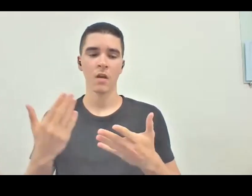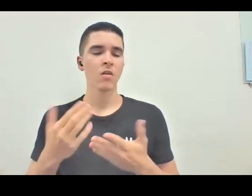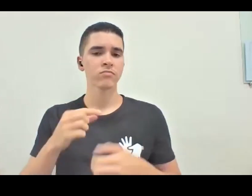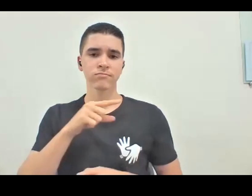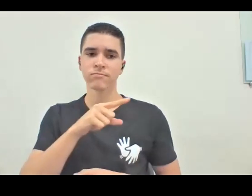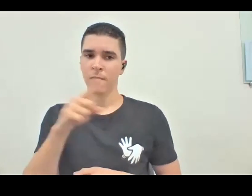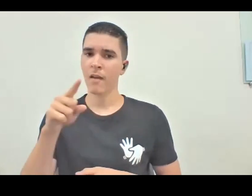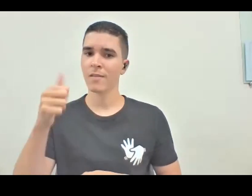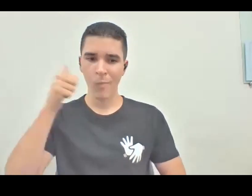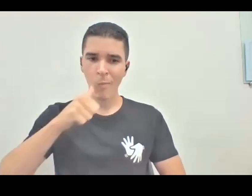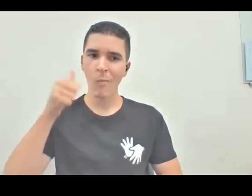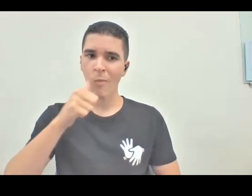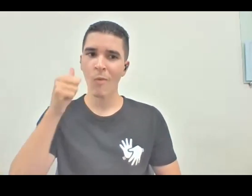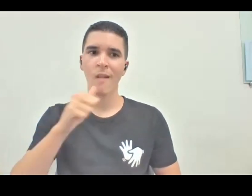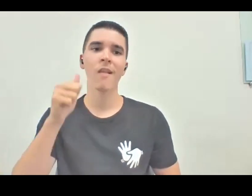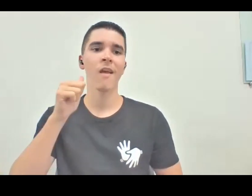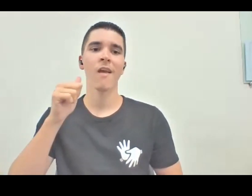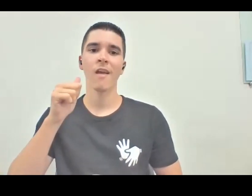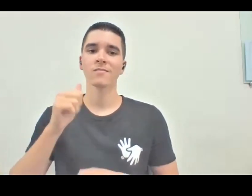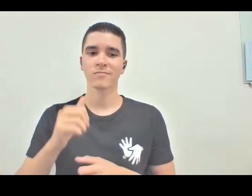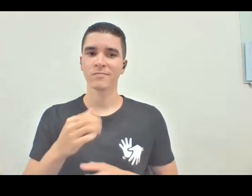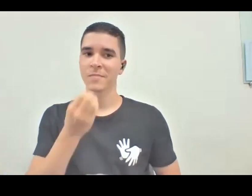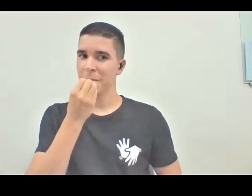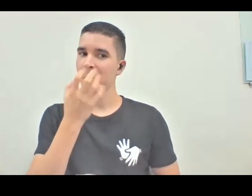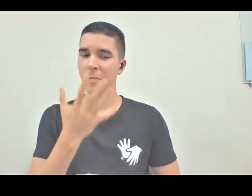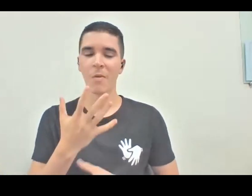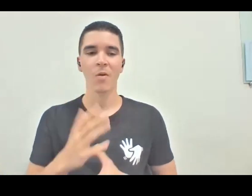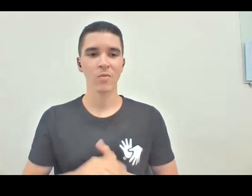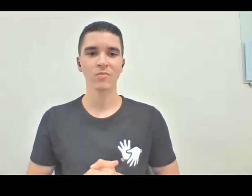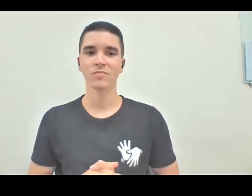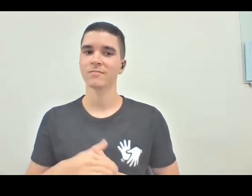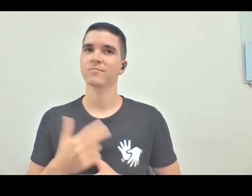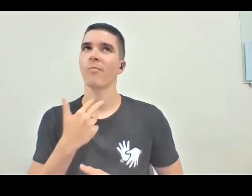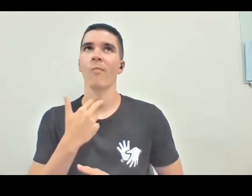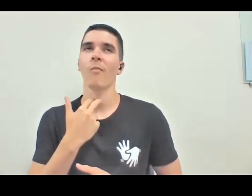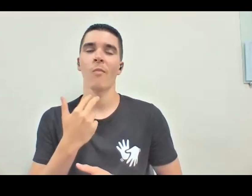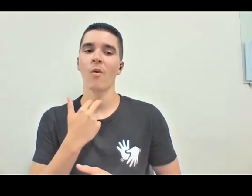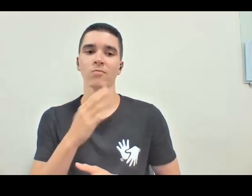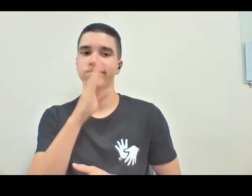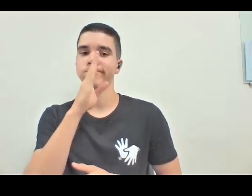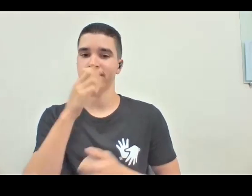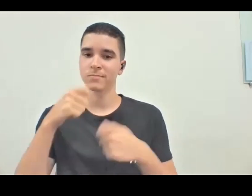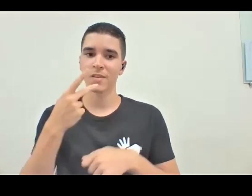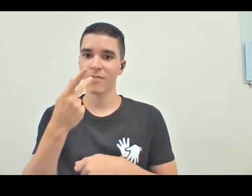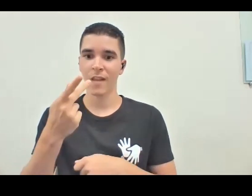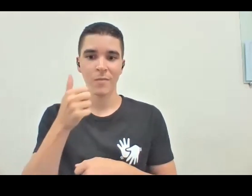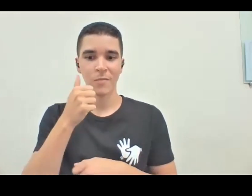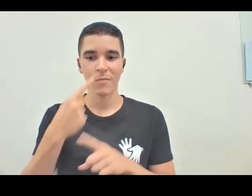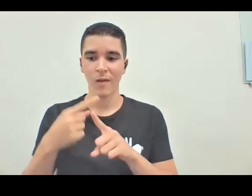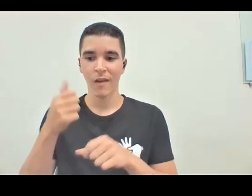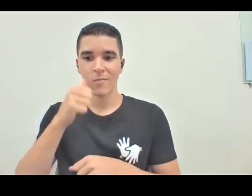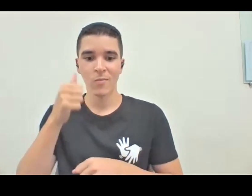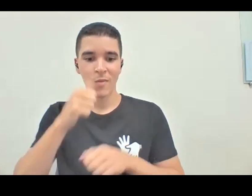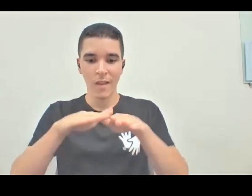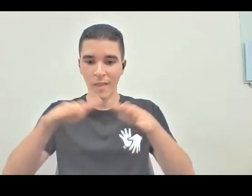mulheres, né, não posso deixar de dizer isso, eu sempre tenho prazer, quando tem muitas mulheres à mesa, né, sentadas juntas,